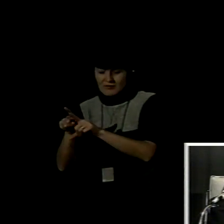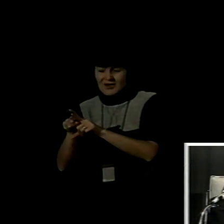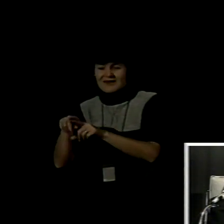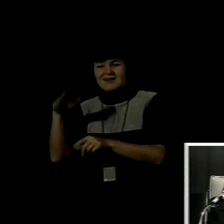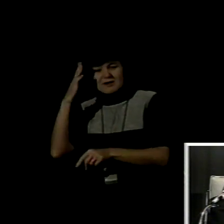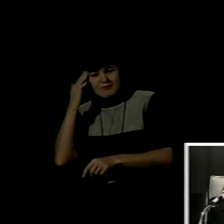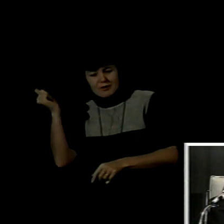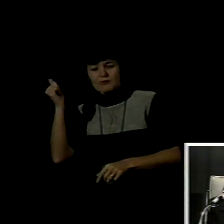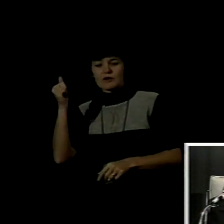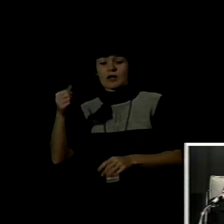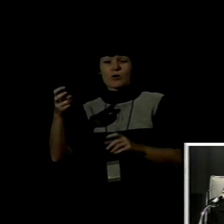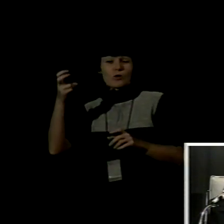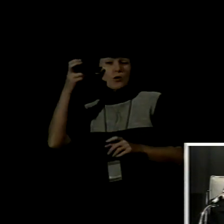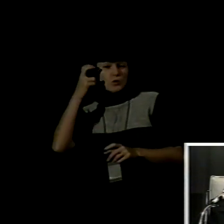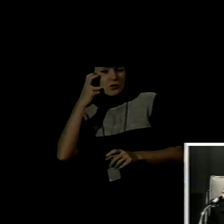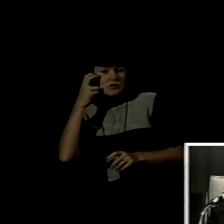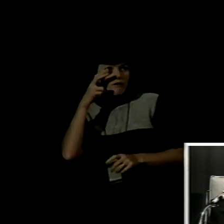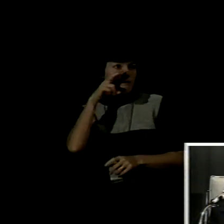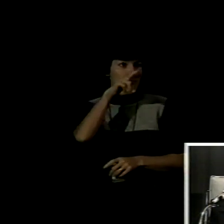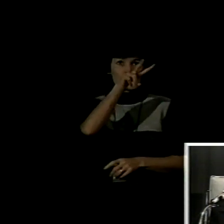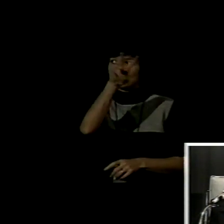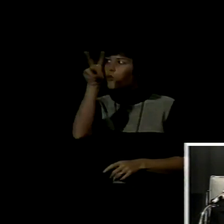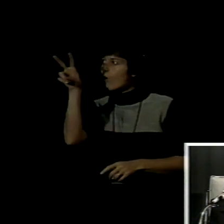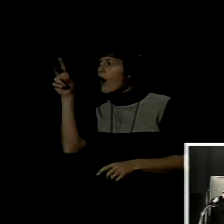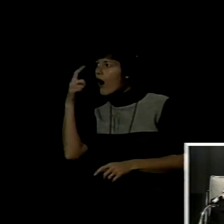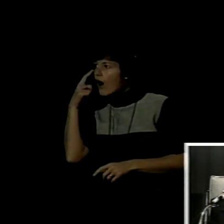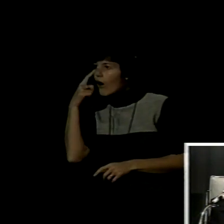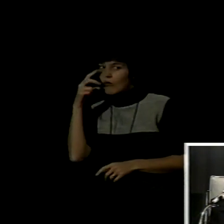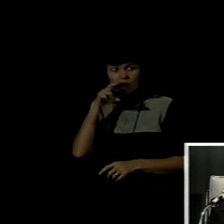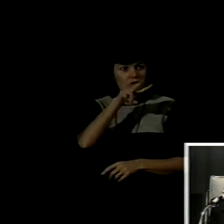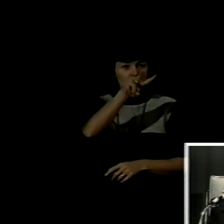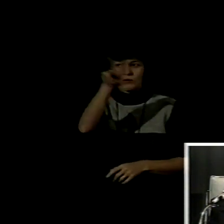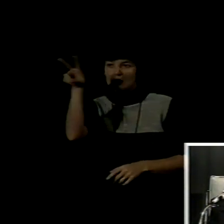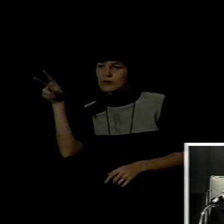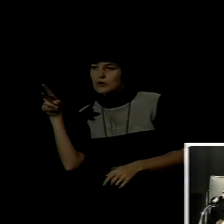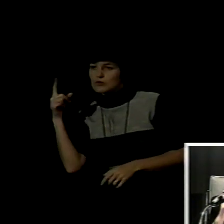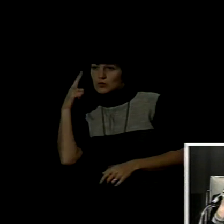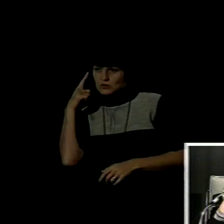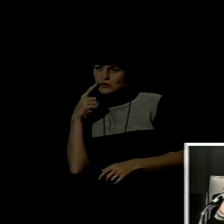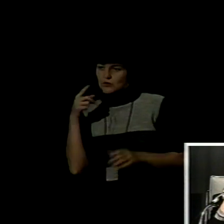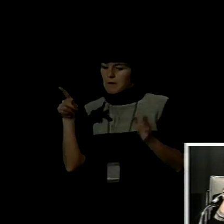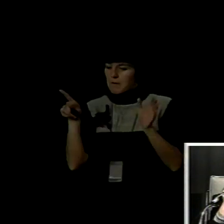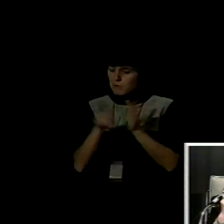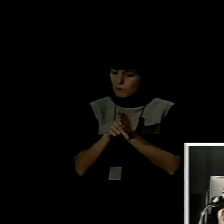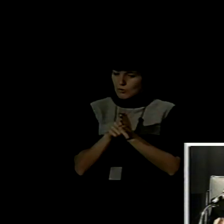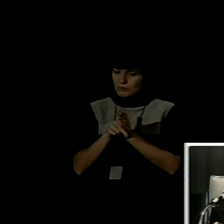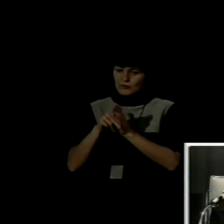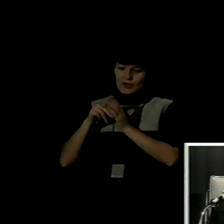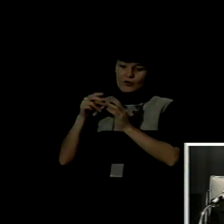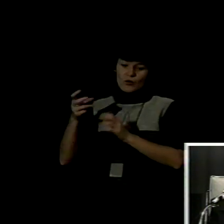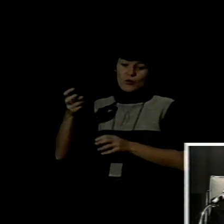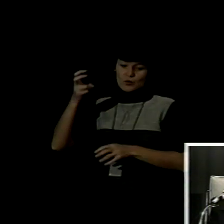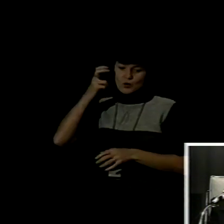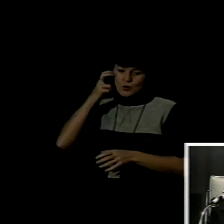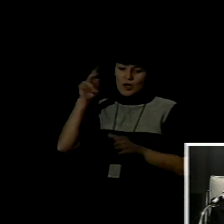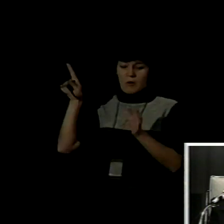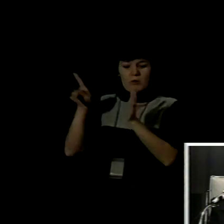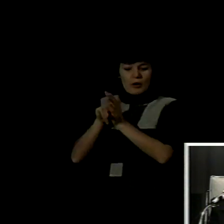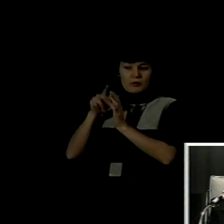ellos y de su historia. Estas necesidades y reconocimientos nos llevan a plantearnos